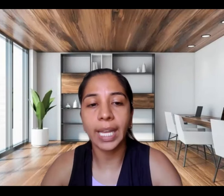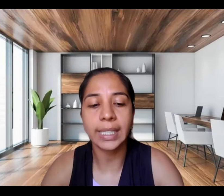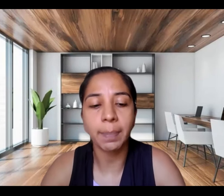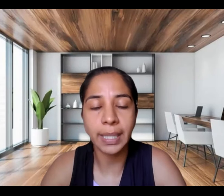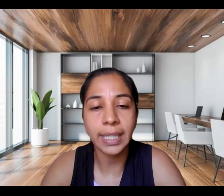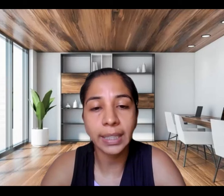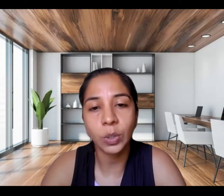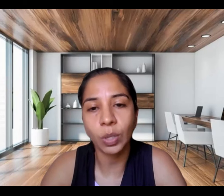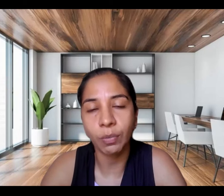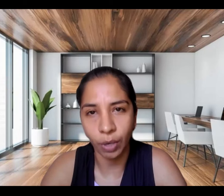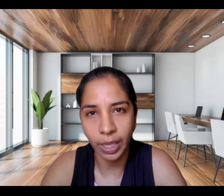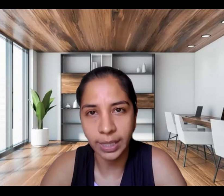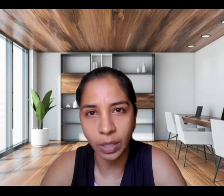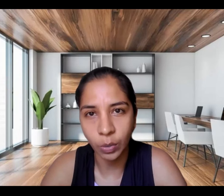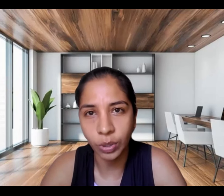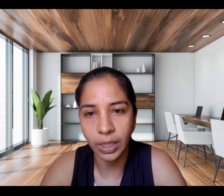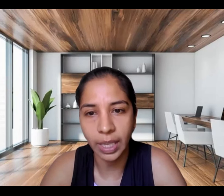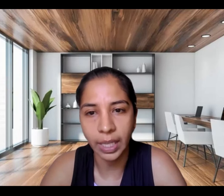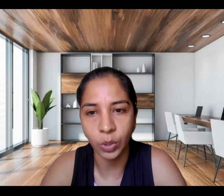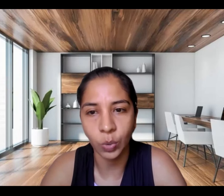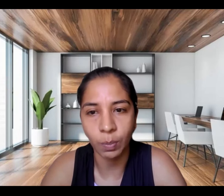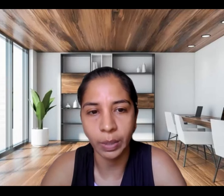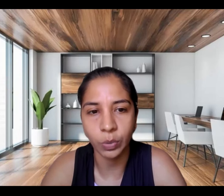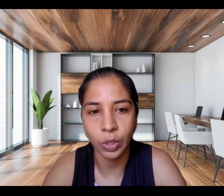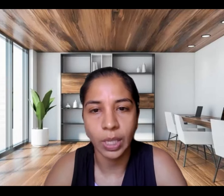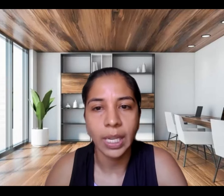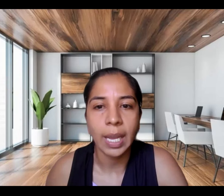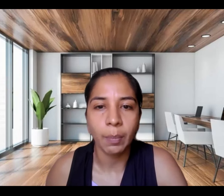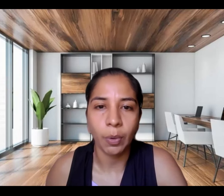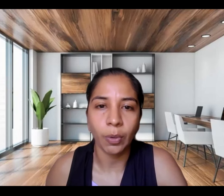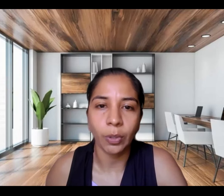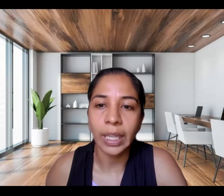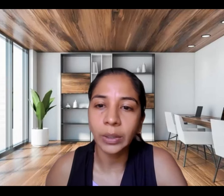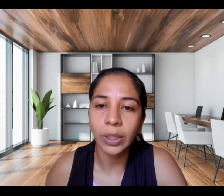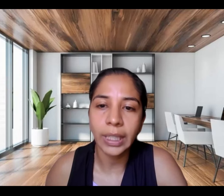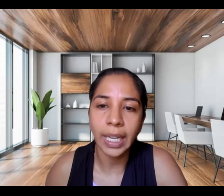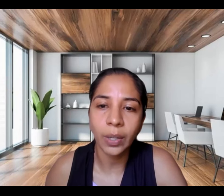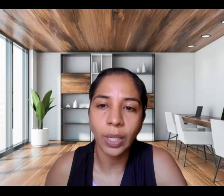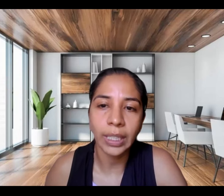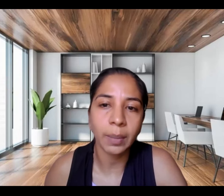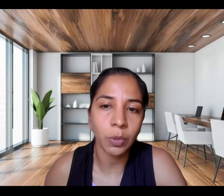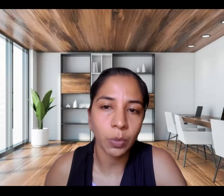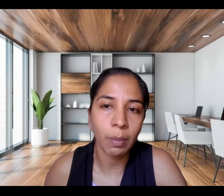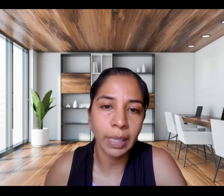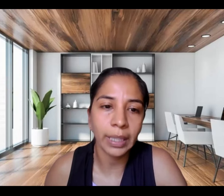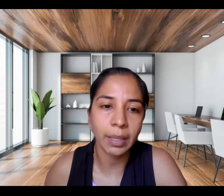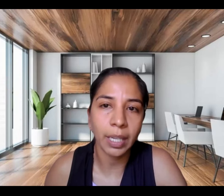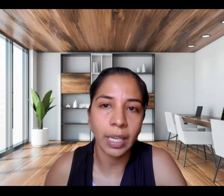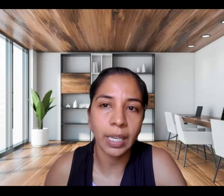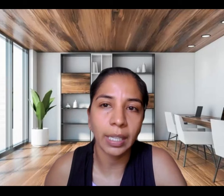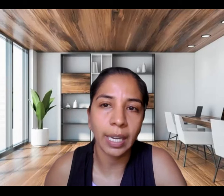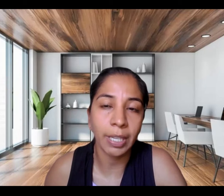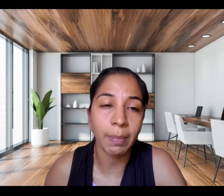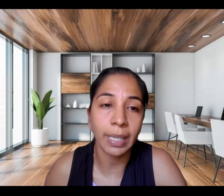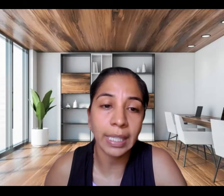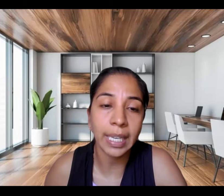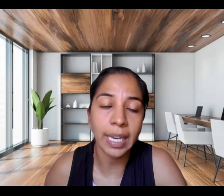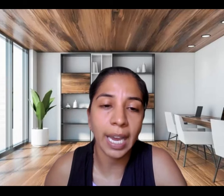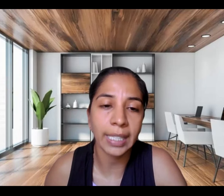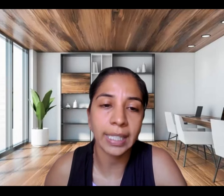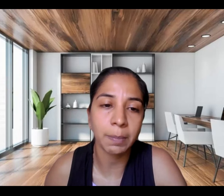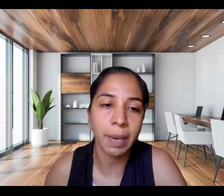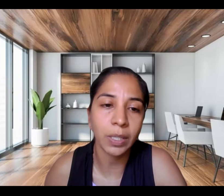el campo de la discapacidad desde un enfoque de salud y de derechos humanos. Por lo tanto, el día de hoy les damos nuevamente la